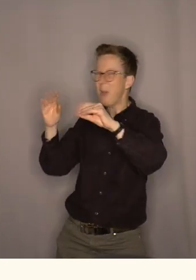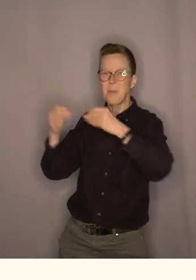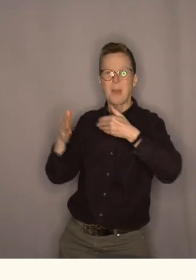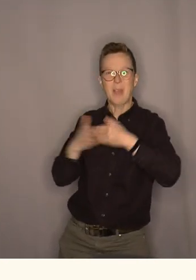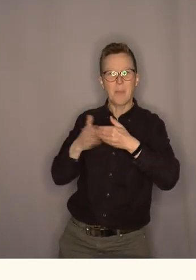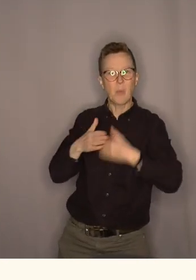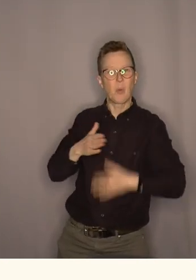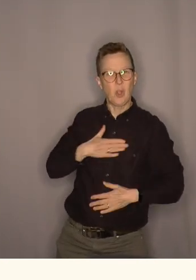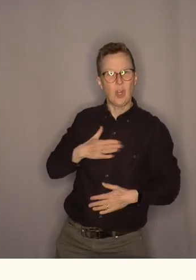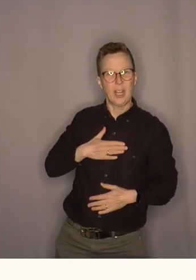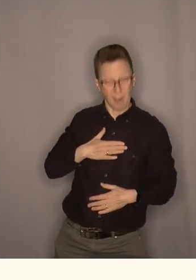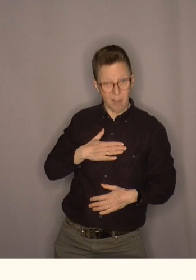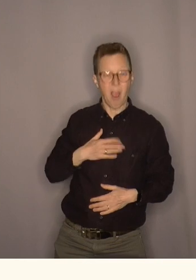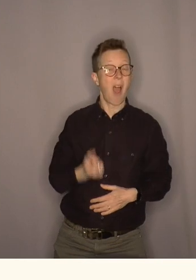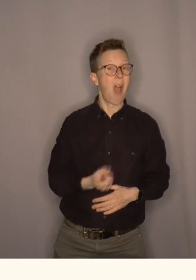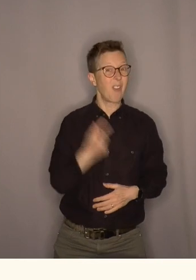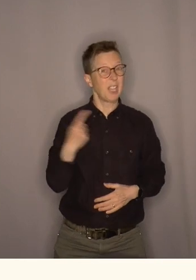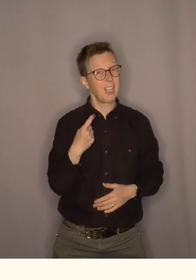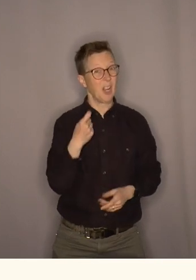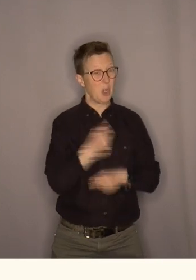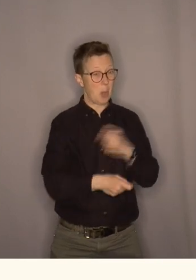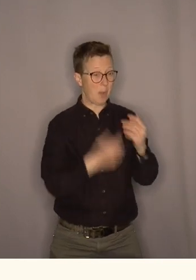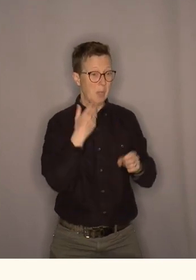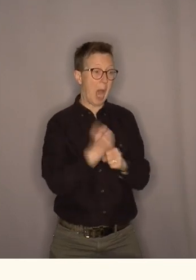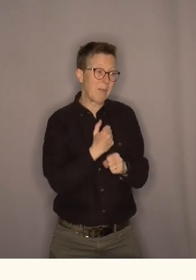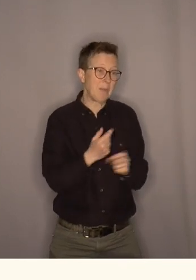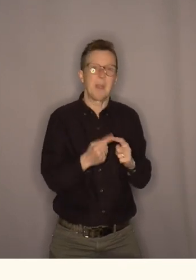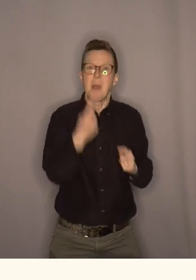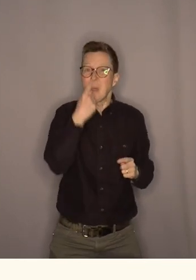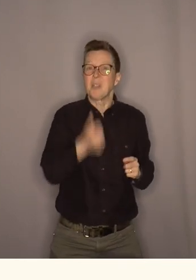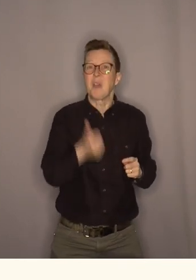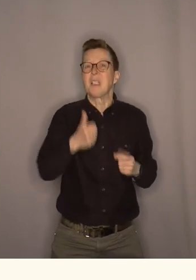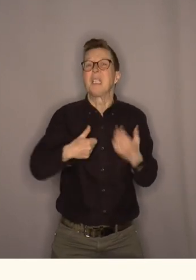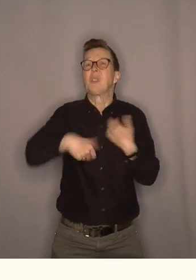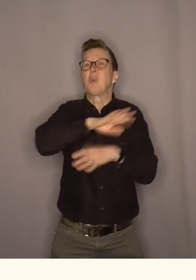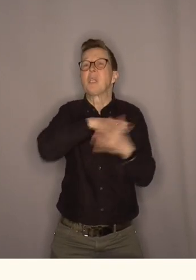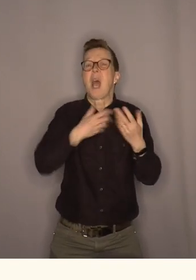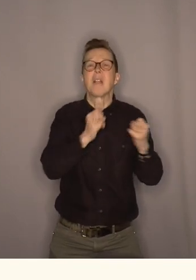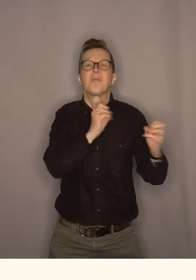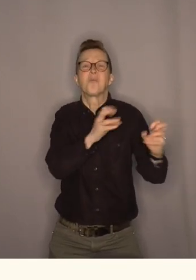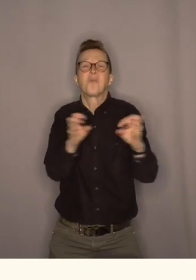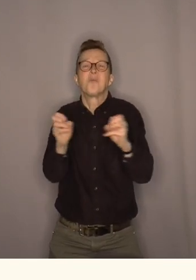og ha det hyggelig. Så hender det at vi får gjort den også men stort sett det viktigste er det sosiale.